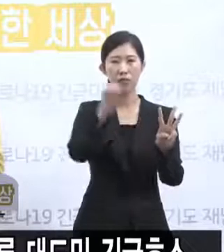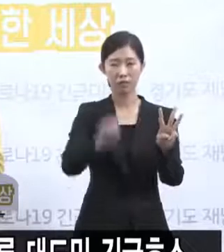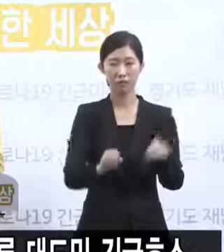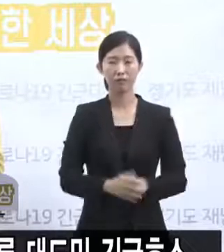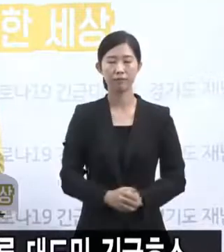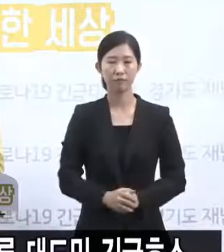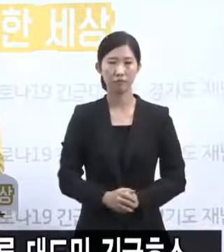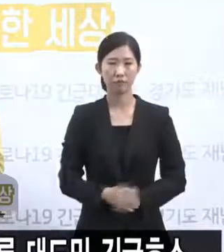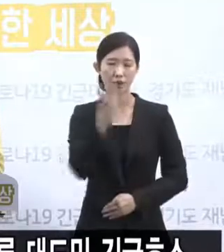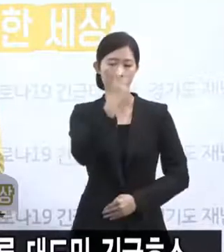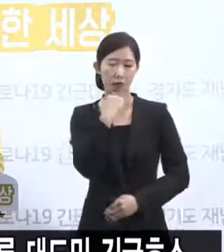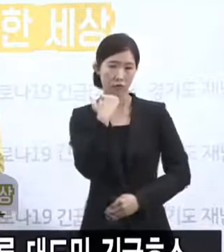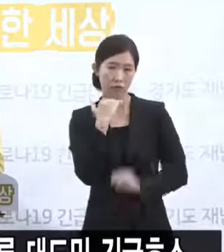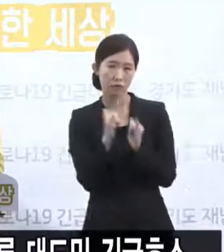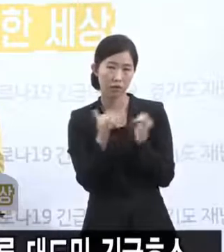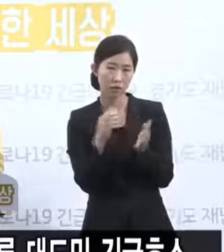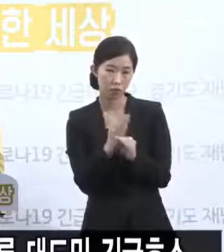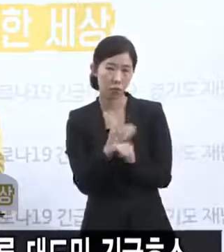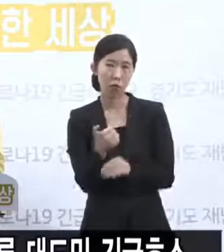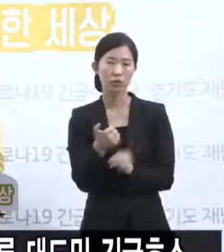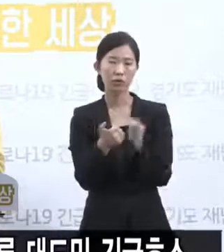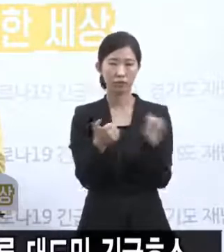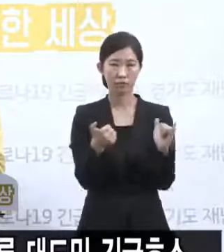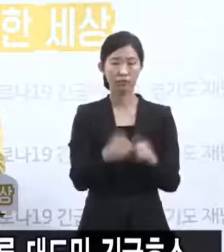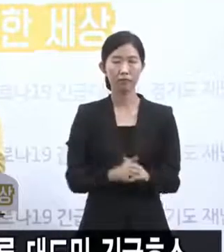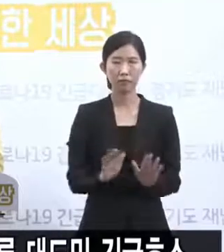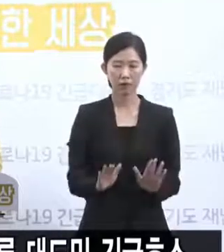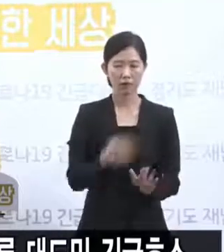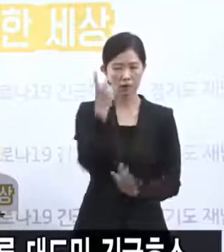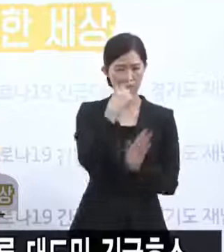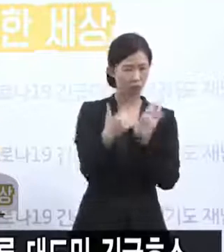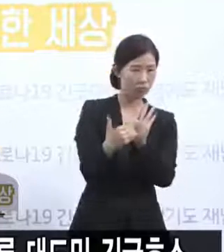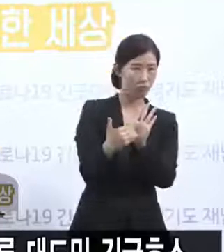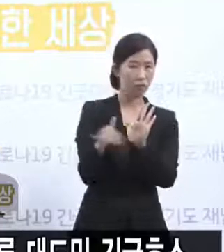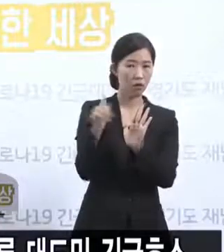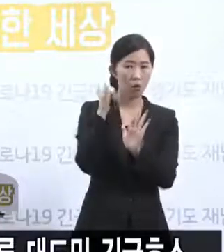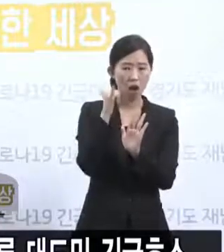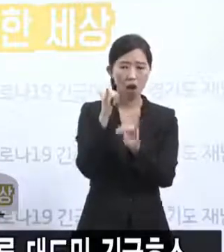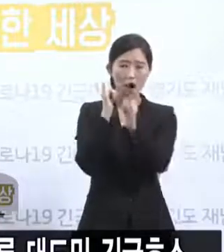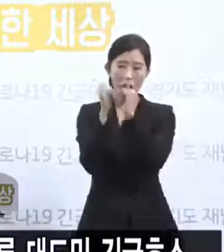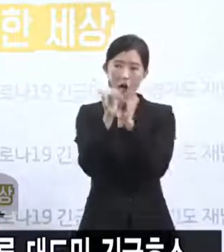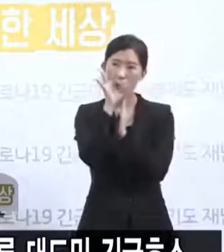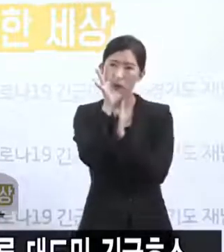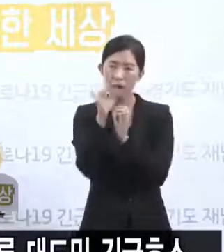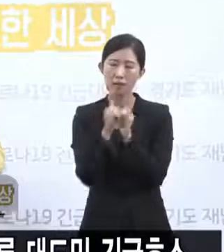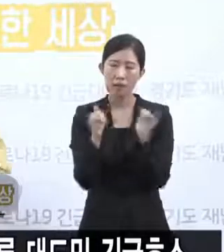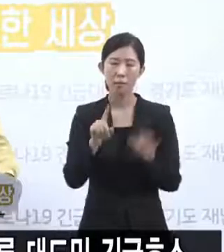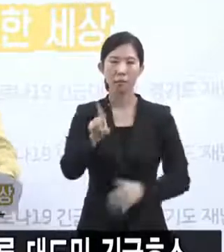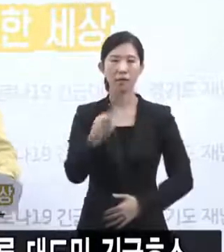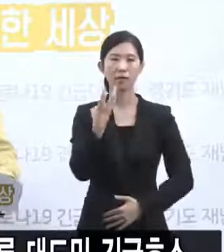중인 사람이 50명 그 다음에 현재 거부하거나 연락 두절된 사람이 135명이라고 합니다.